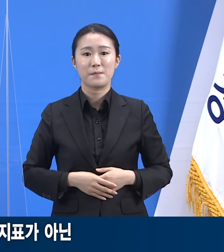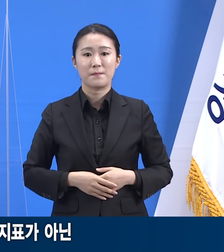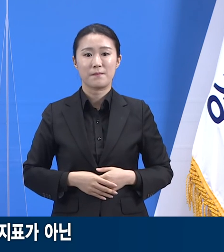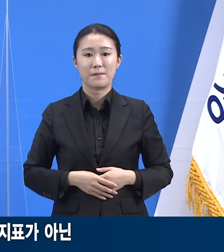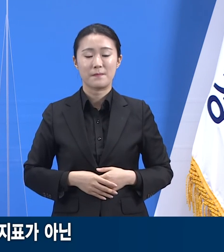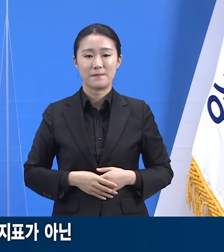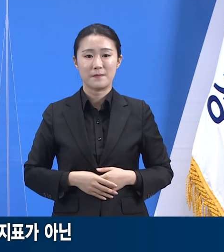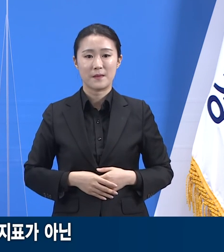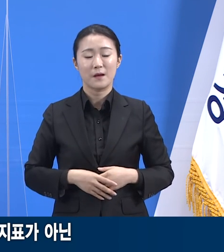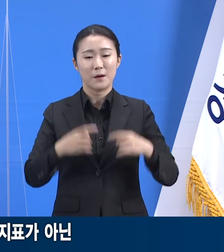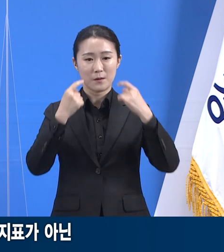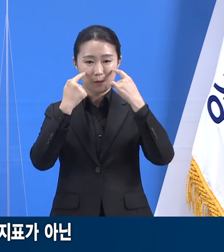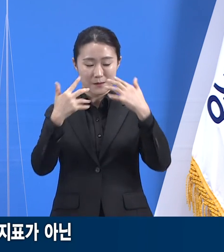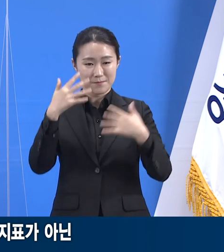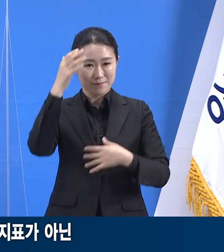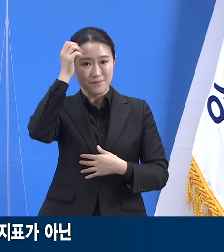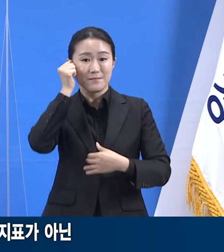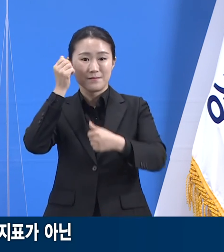공유되기를 바랍니다.